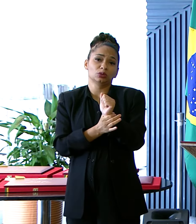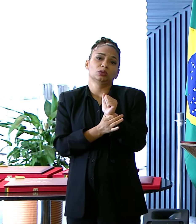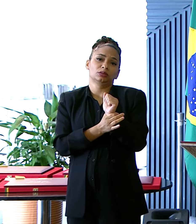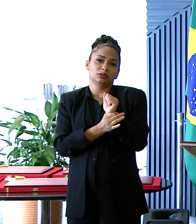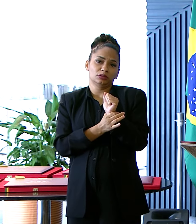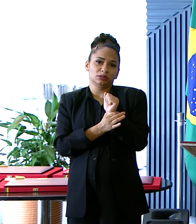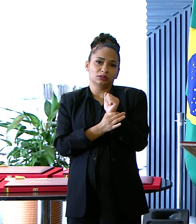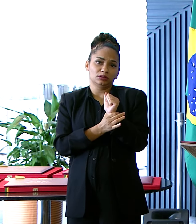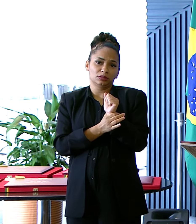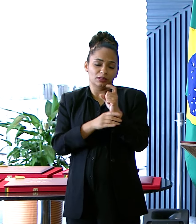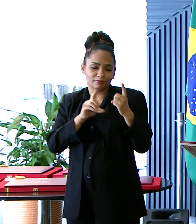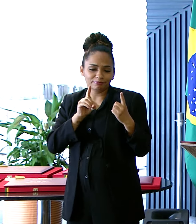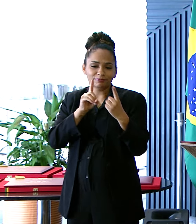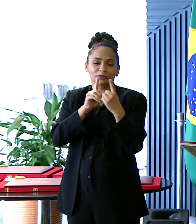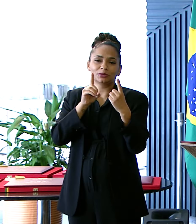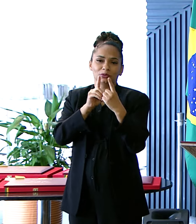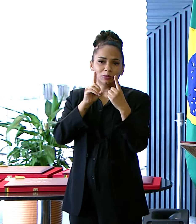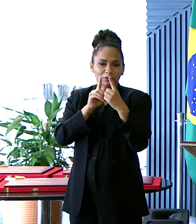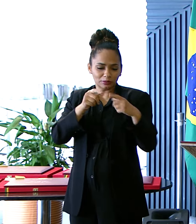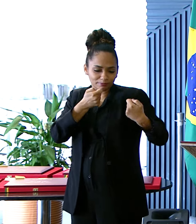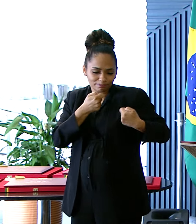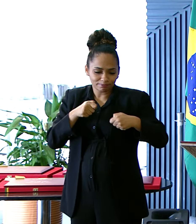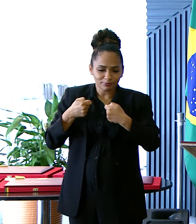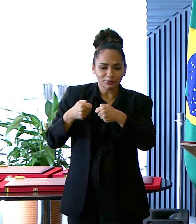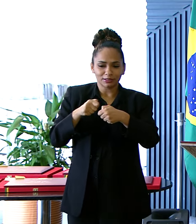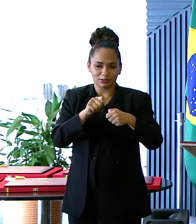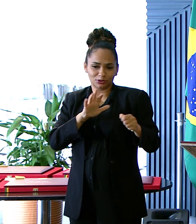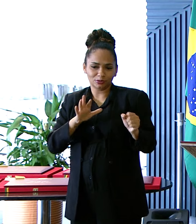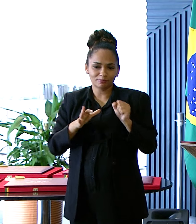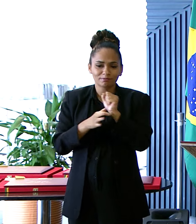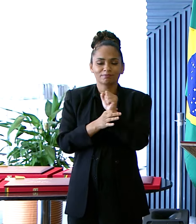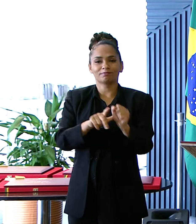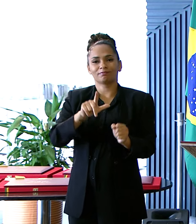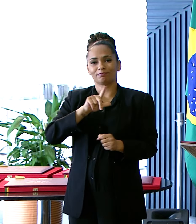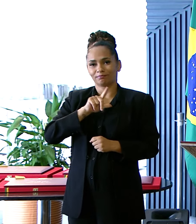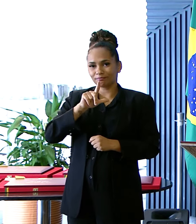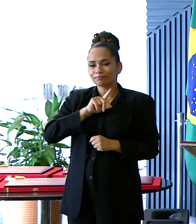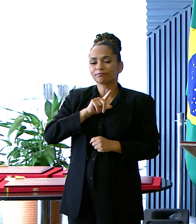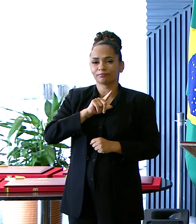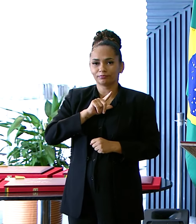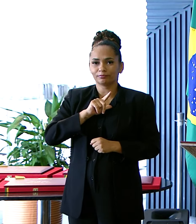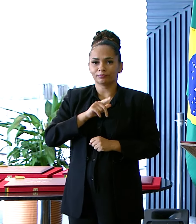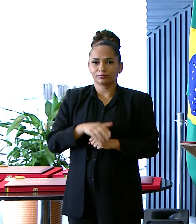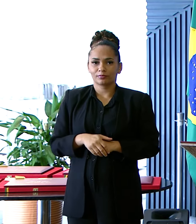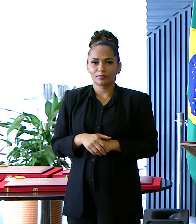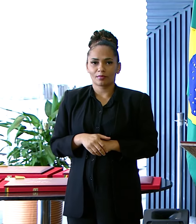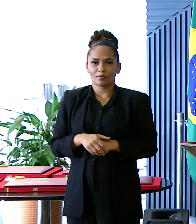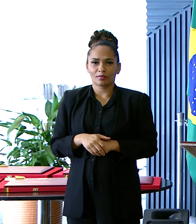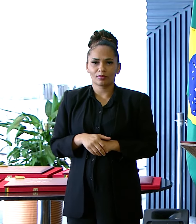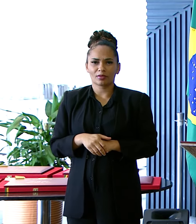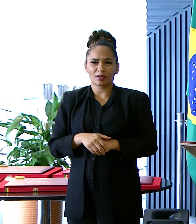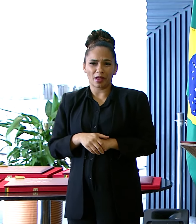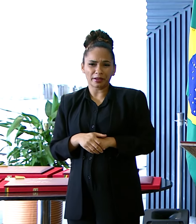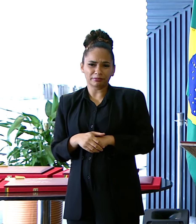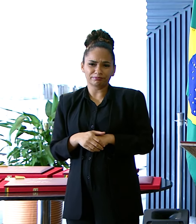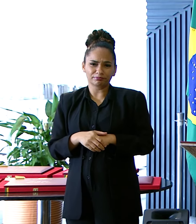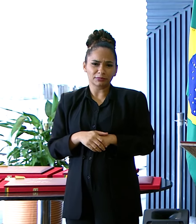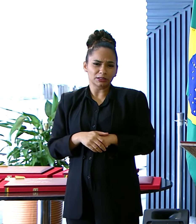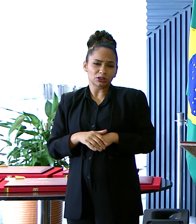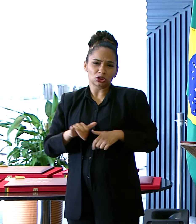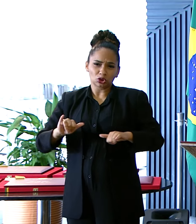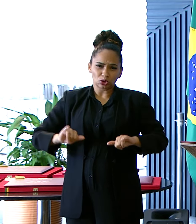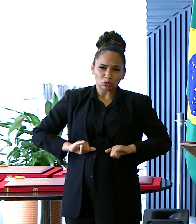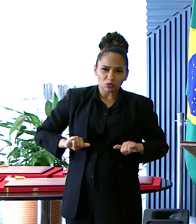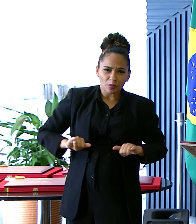atendimentos Que deveriam Lhes ser Asegurados Casos de Maus tratos A